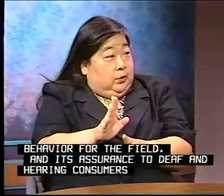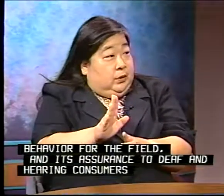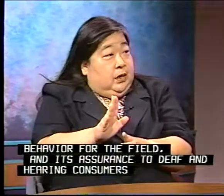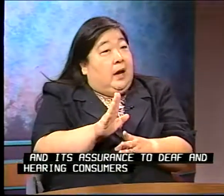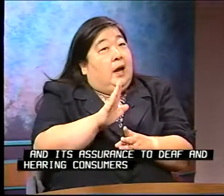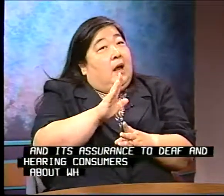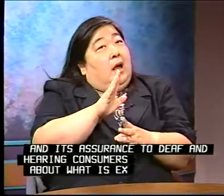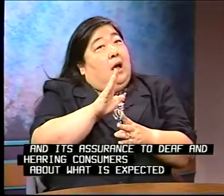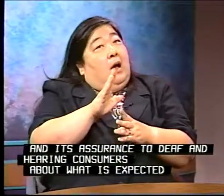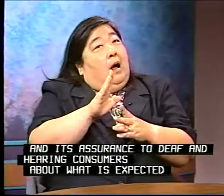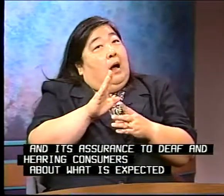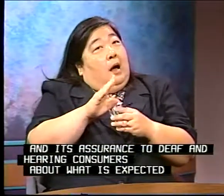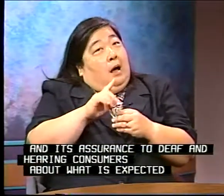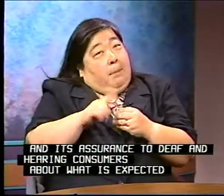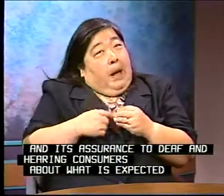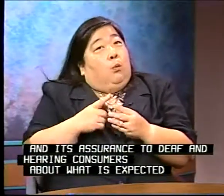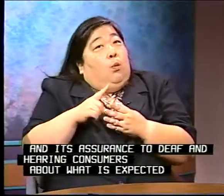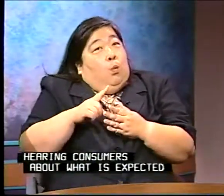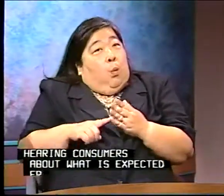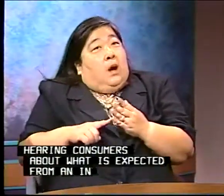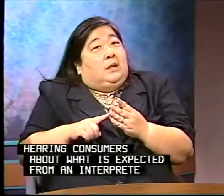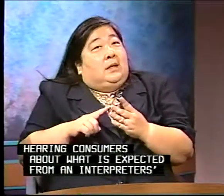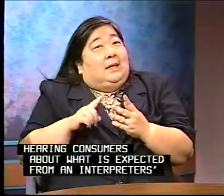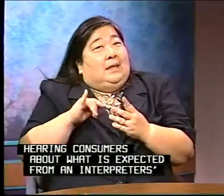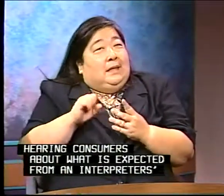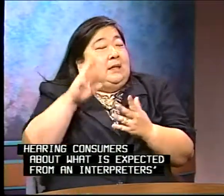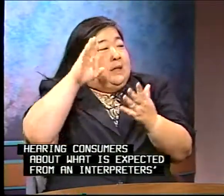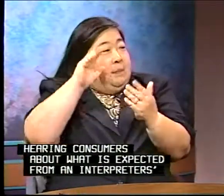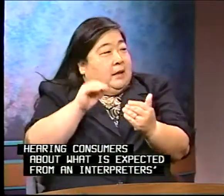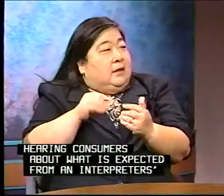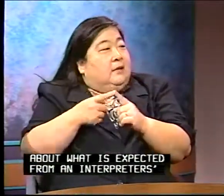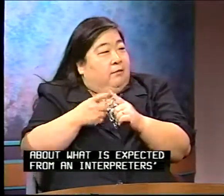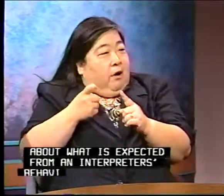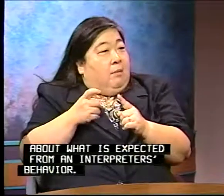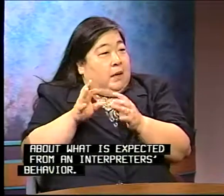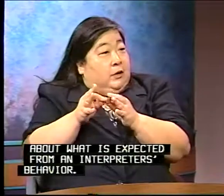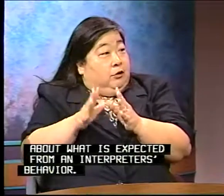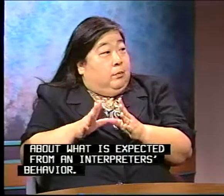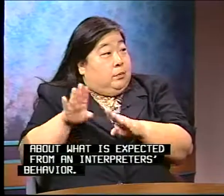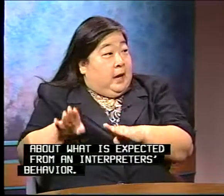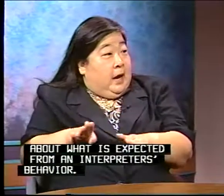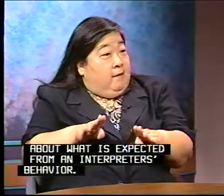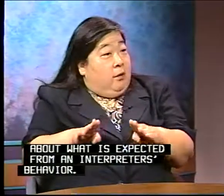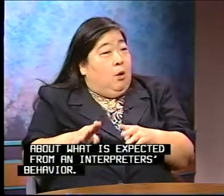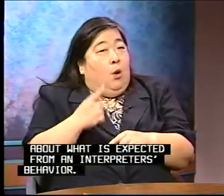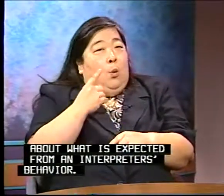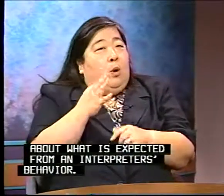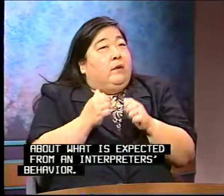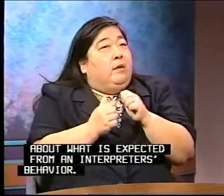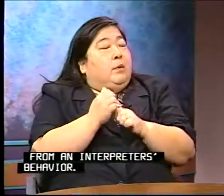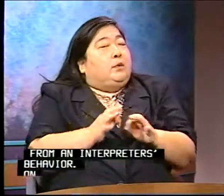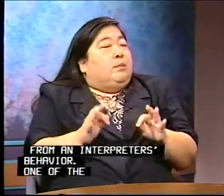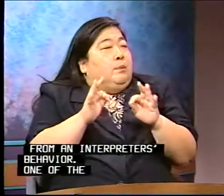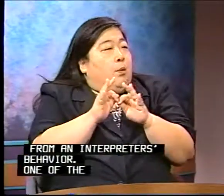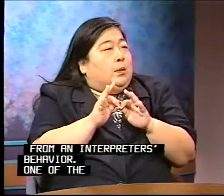about what is expected from an interpreter's behavior. One of the most important